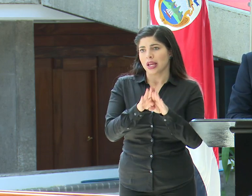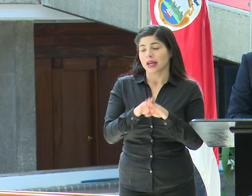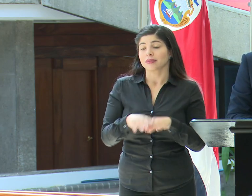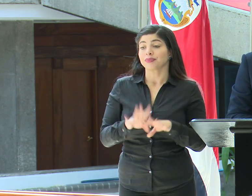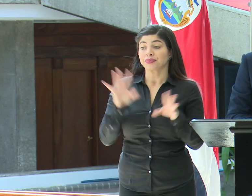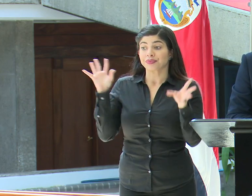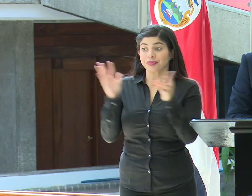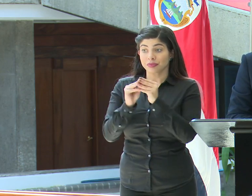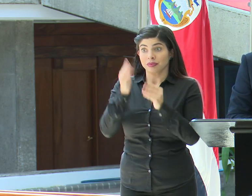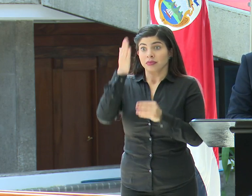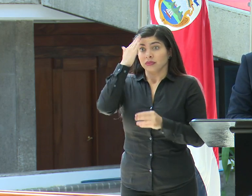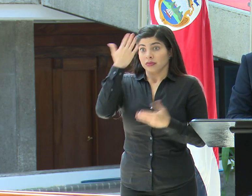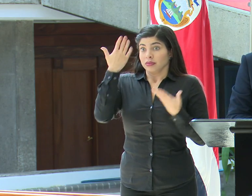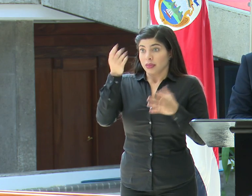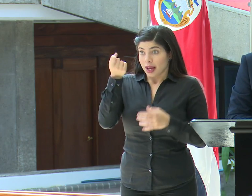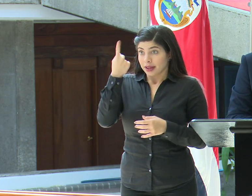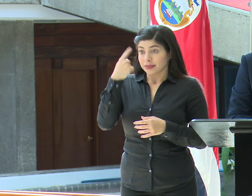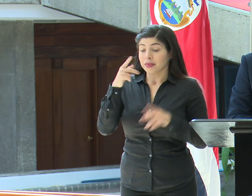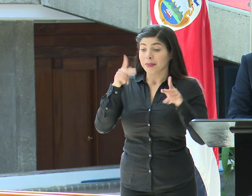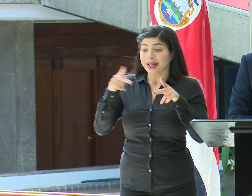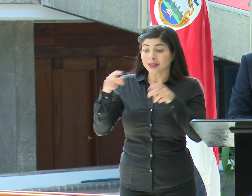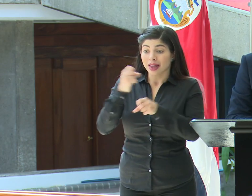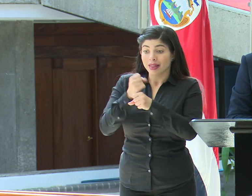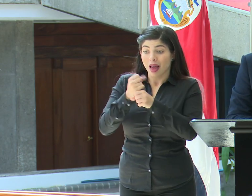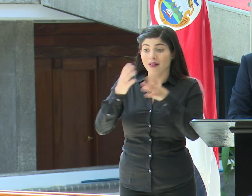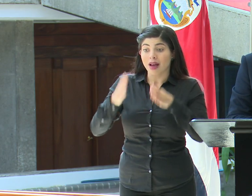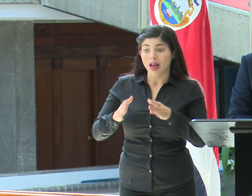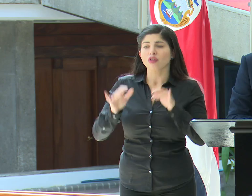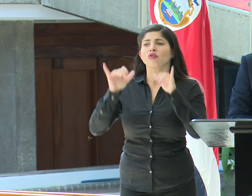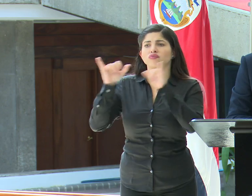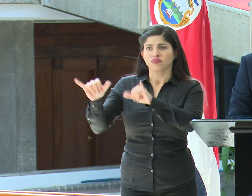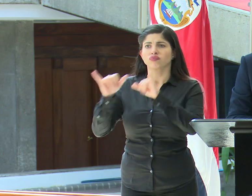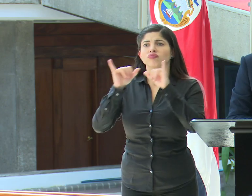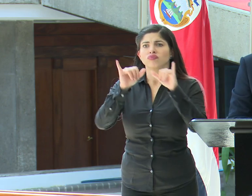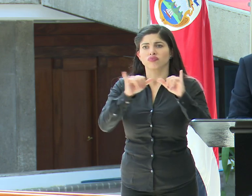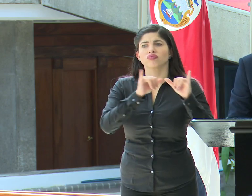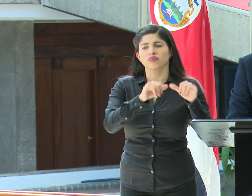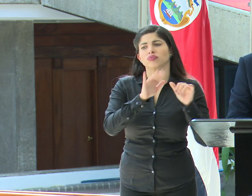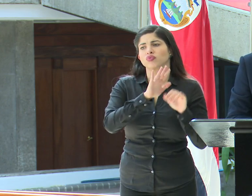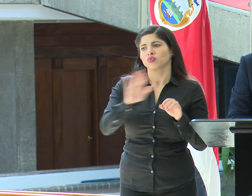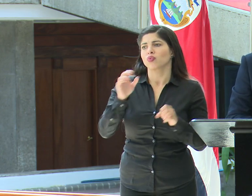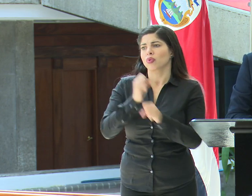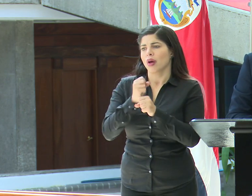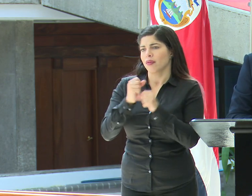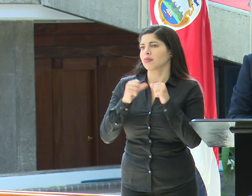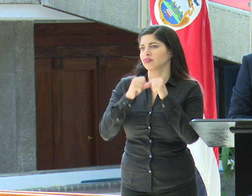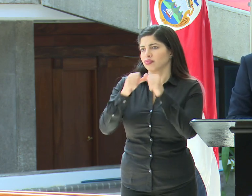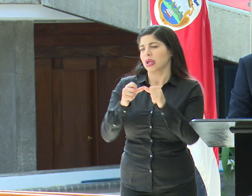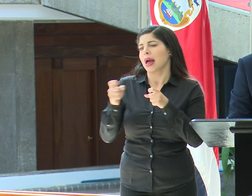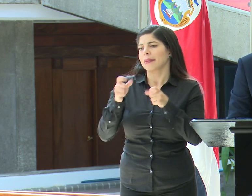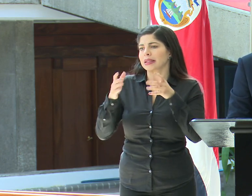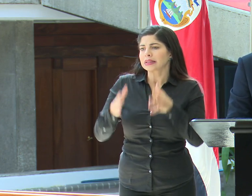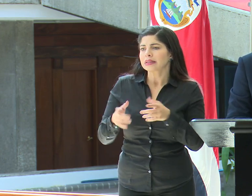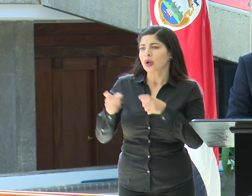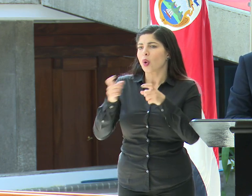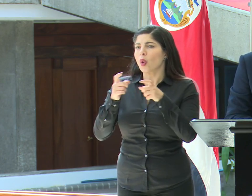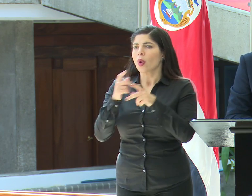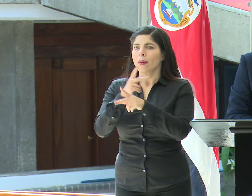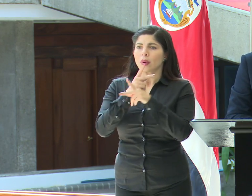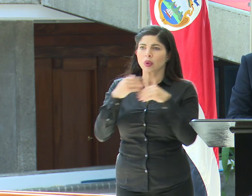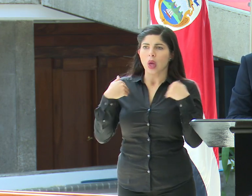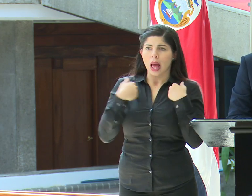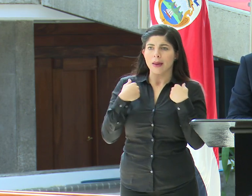lo anterior, los funcionarios se mantendrán en las áreas y diversas protegidas, haciendo las funciones esenciales, administrativas, control y protección.